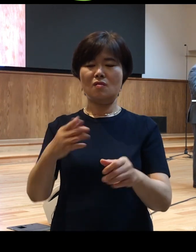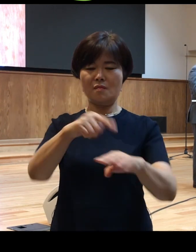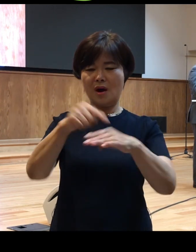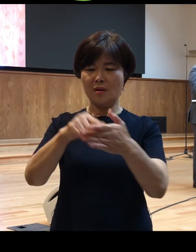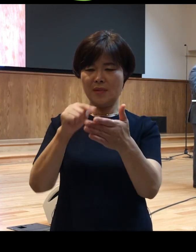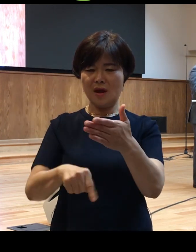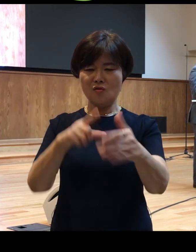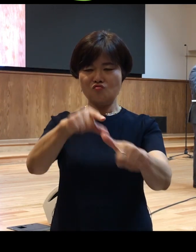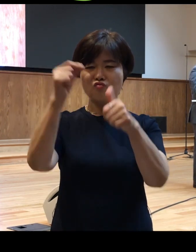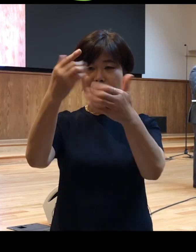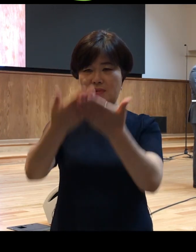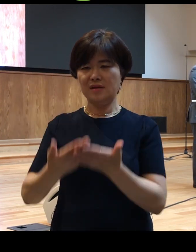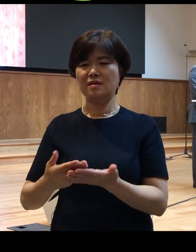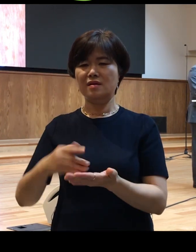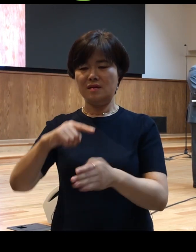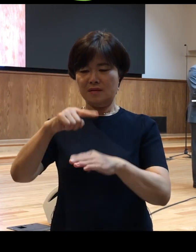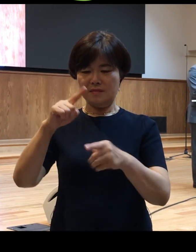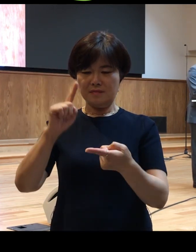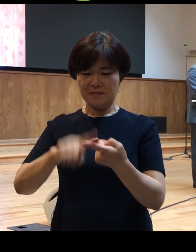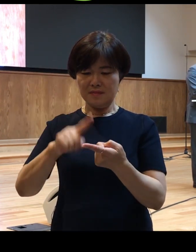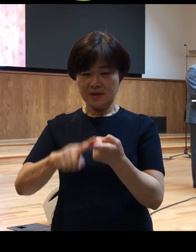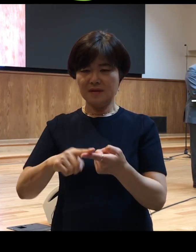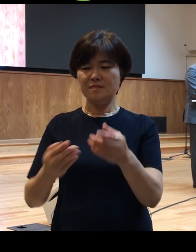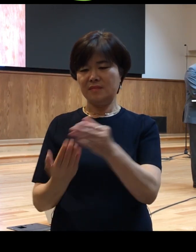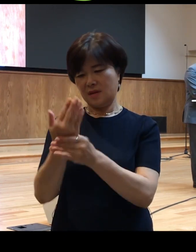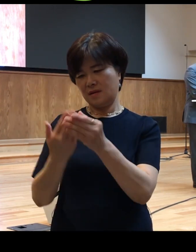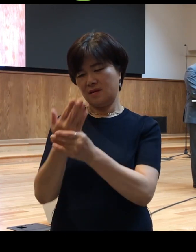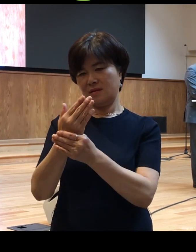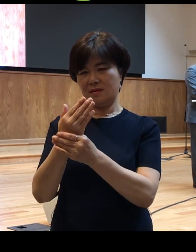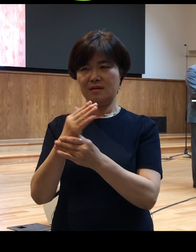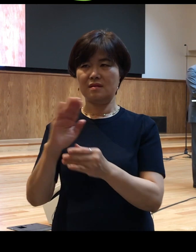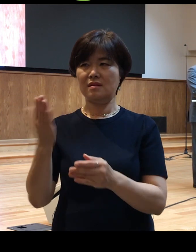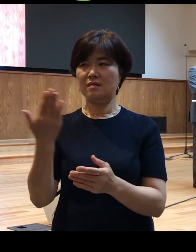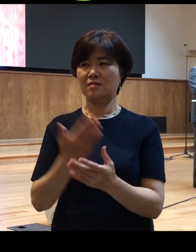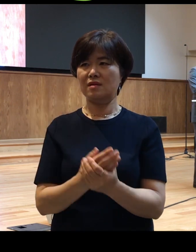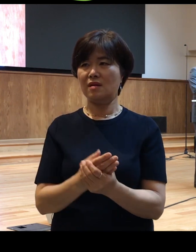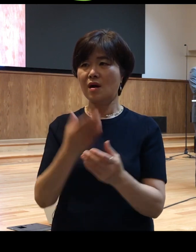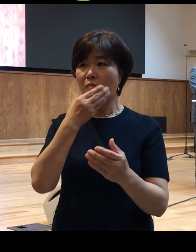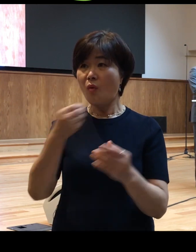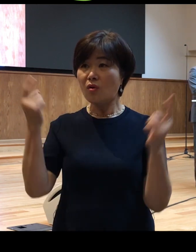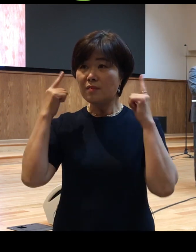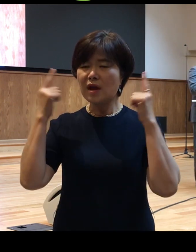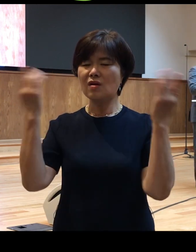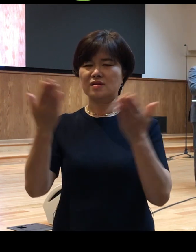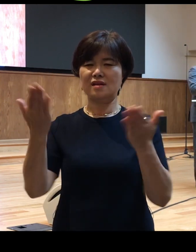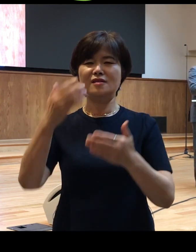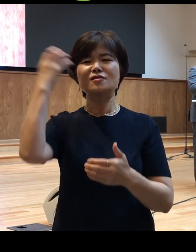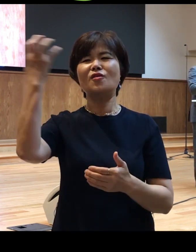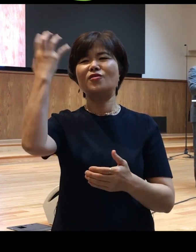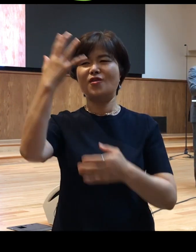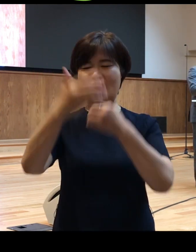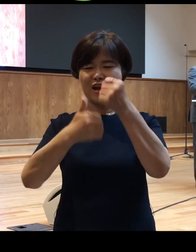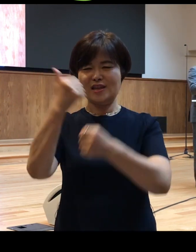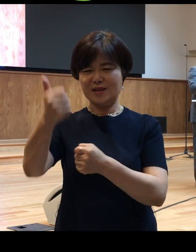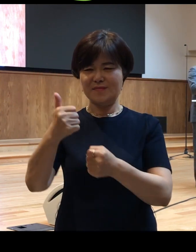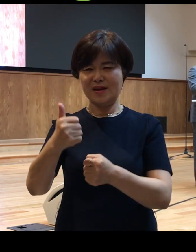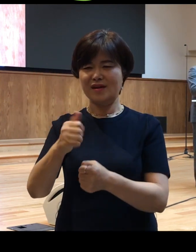만한 믿음이 생겼다는 것입니다 물론 보금의 역사는 성령 하나님의 전적인 은혜입니다